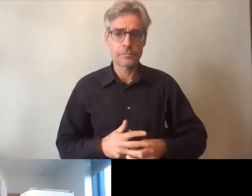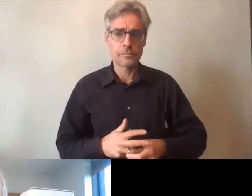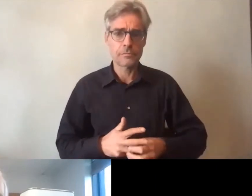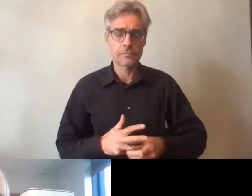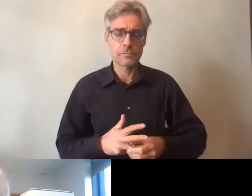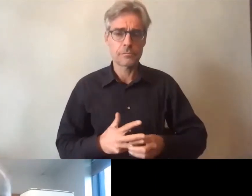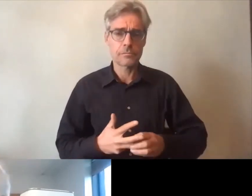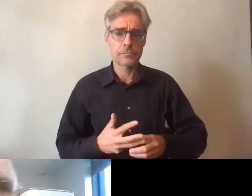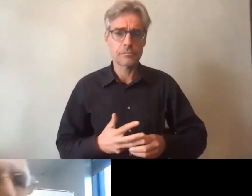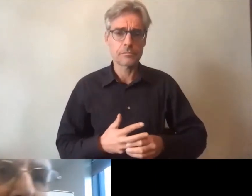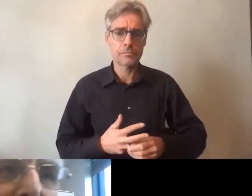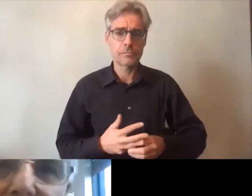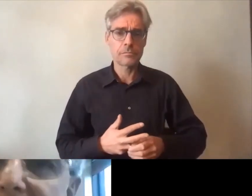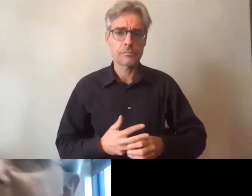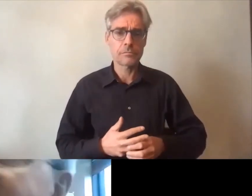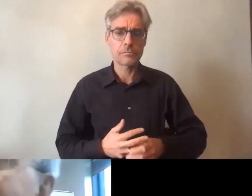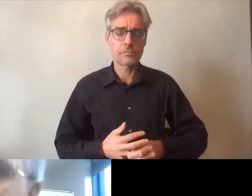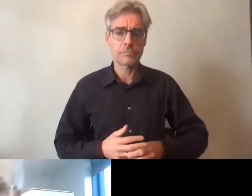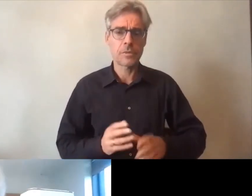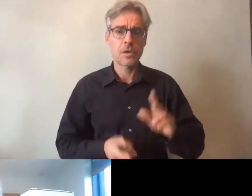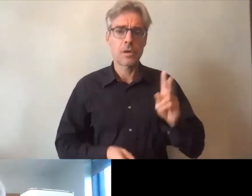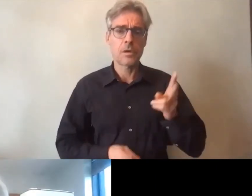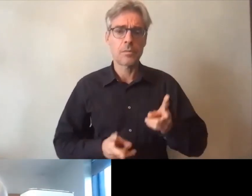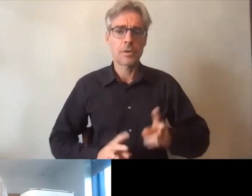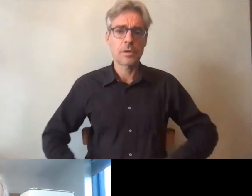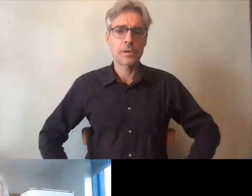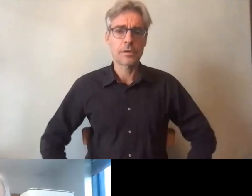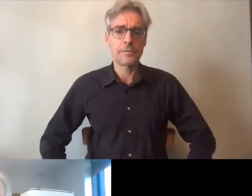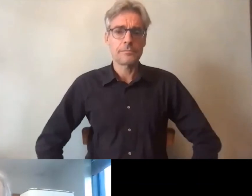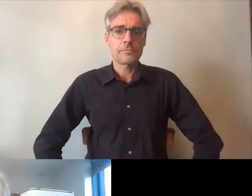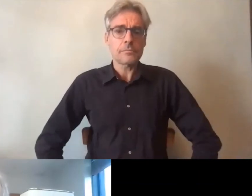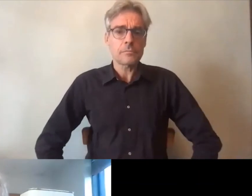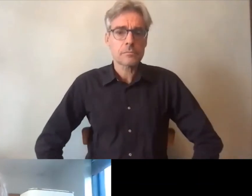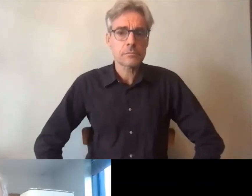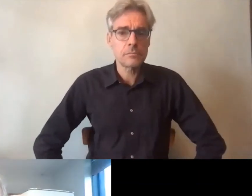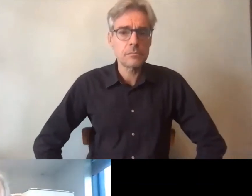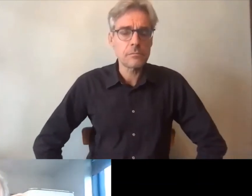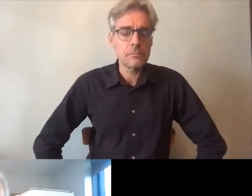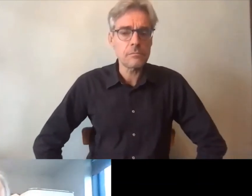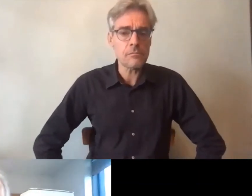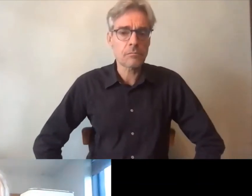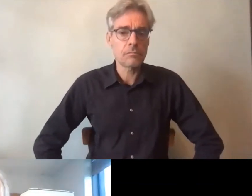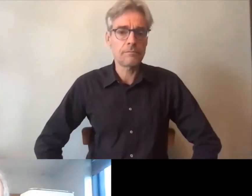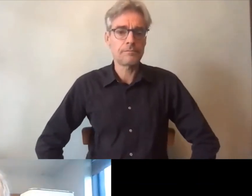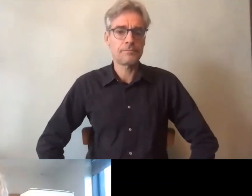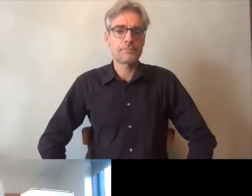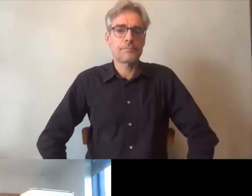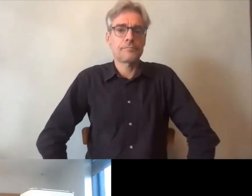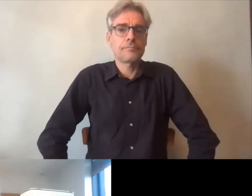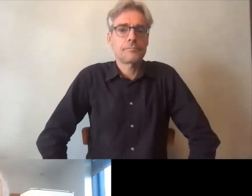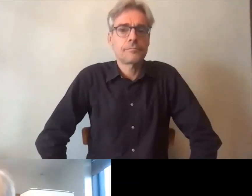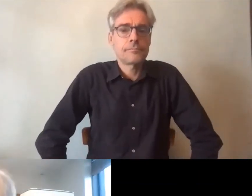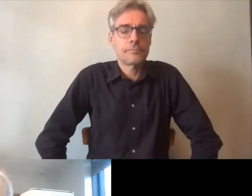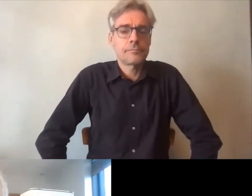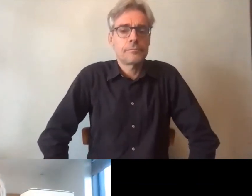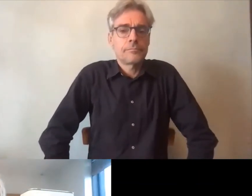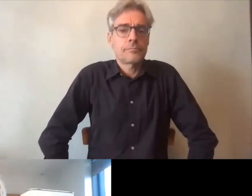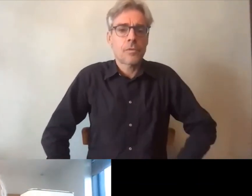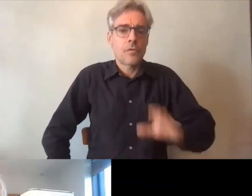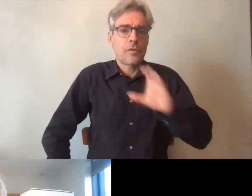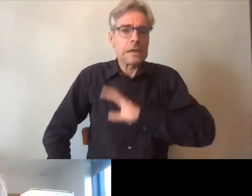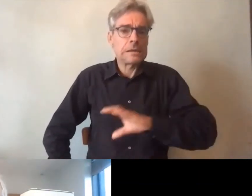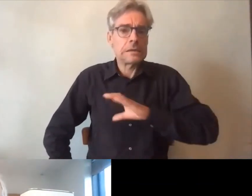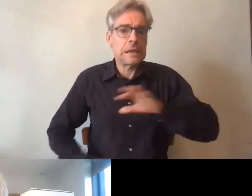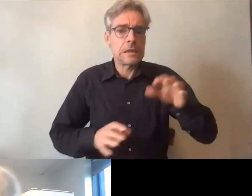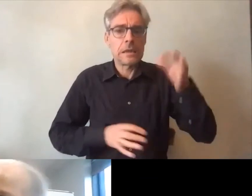je vais demander à Marie oui ce que je vais faire présidente peut-être je vais en profiter pendant que Marie résout le problème